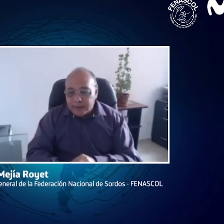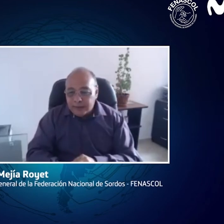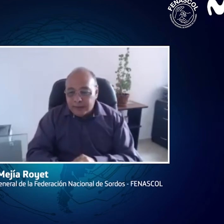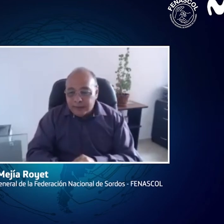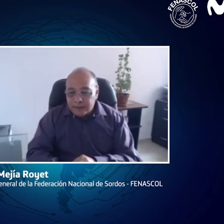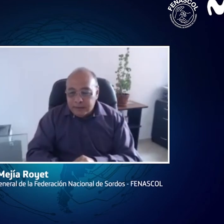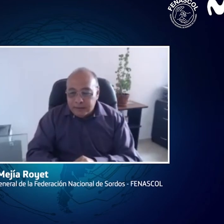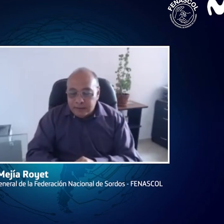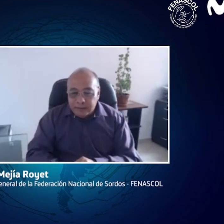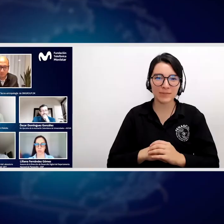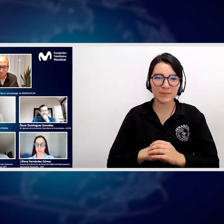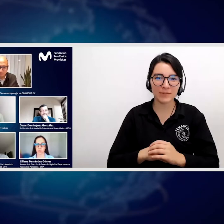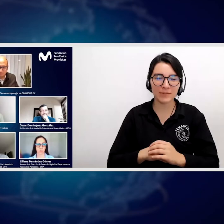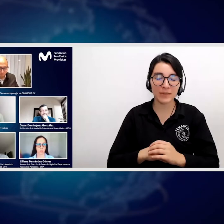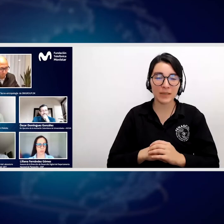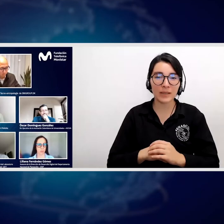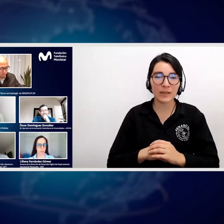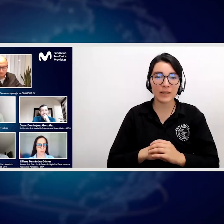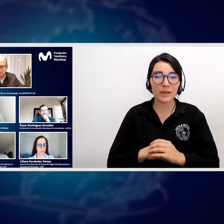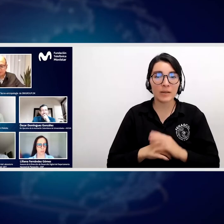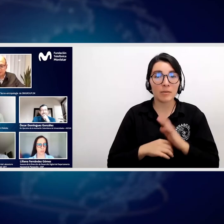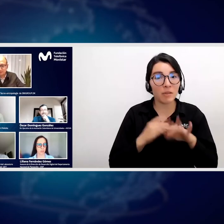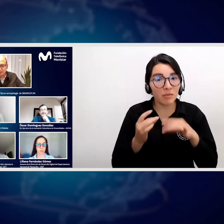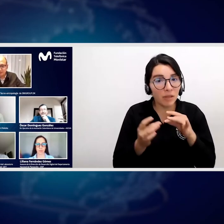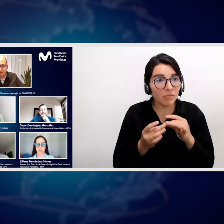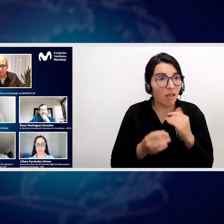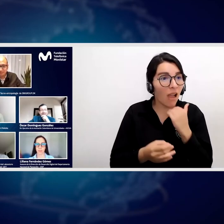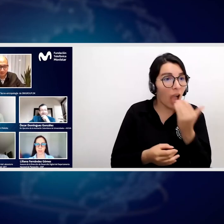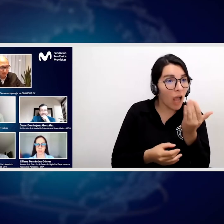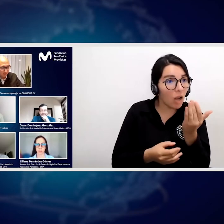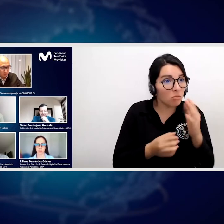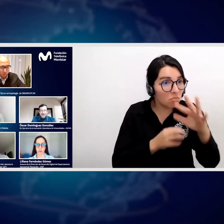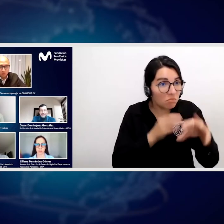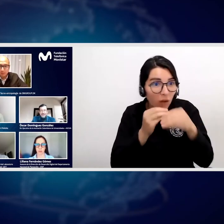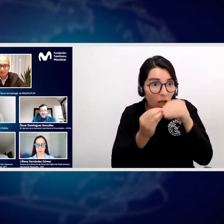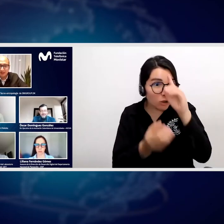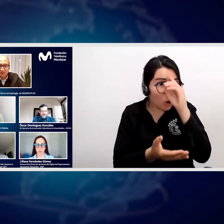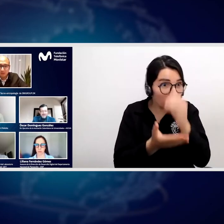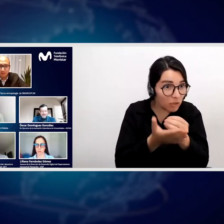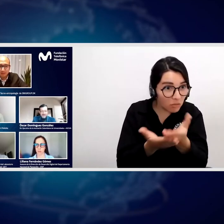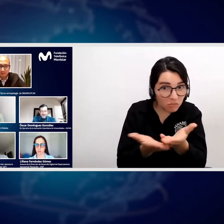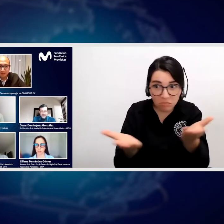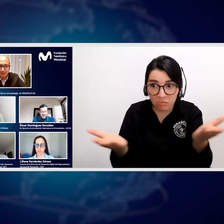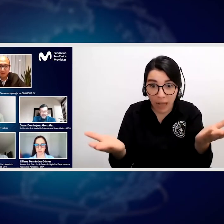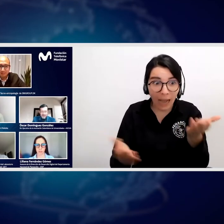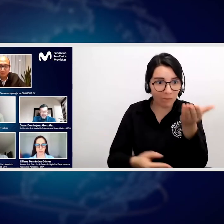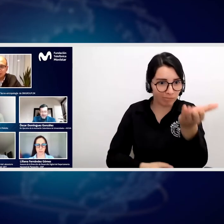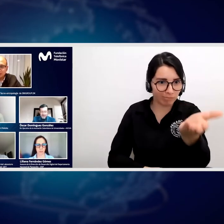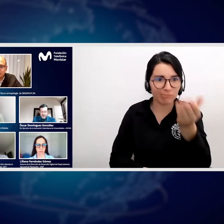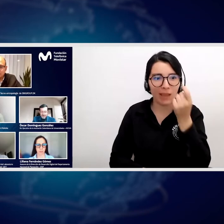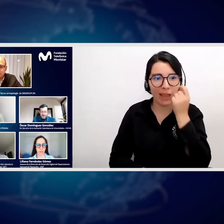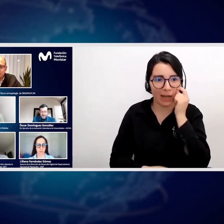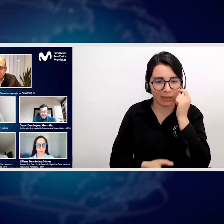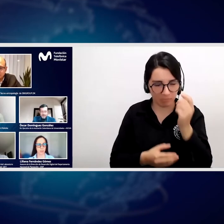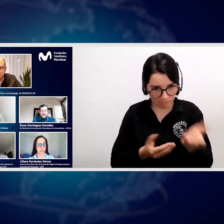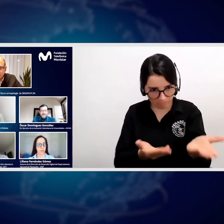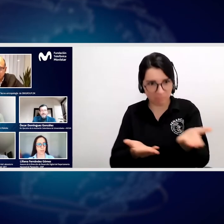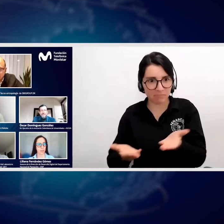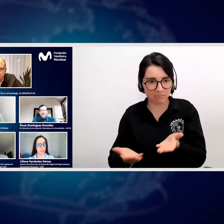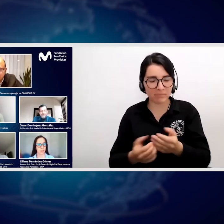esto. Muchas gracias. Perfecto. Muchísimas gracias, Liliana. ¿Algún otro comentario para terminar? Sí,